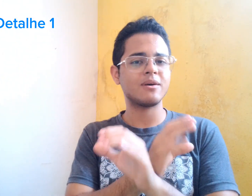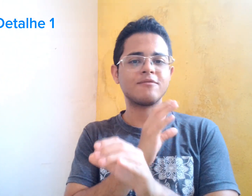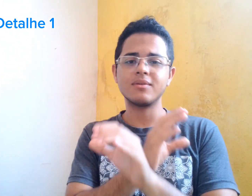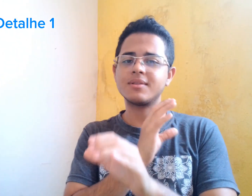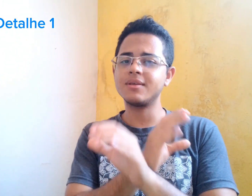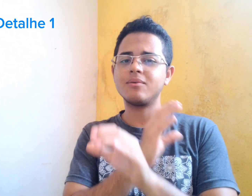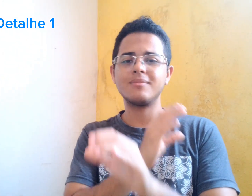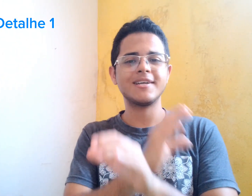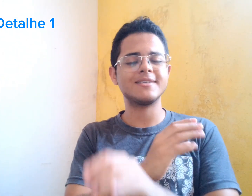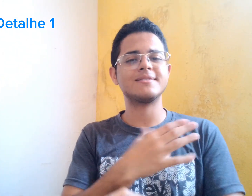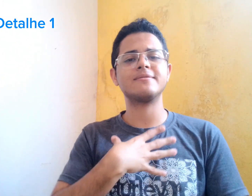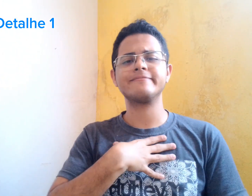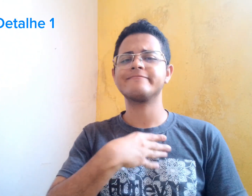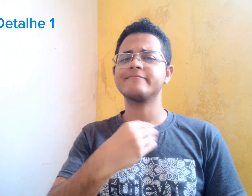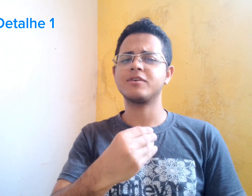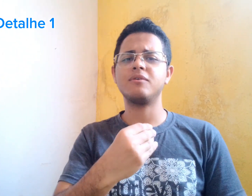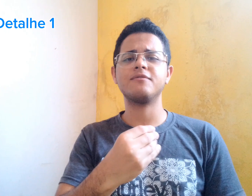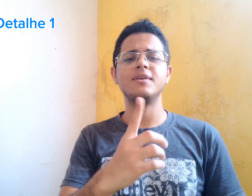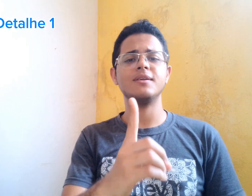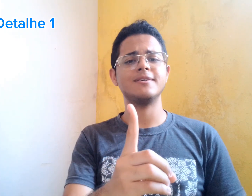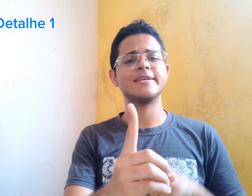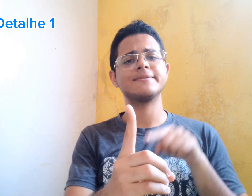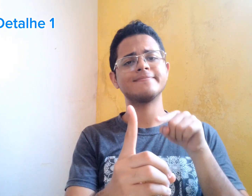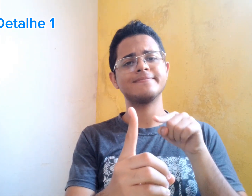Que não consegue se comunicar com sua filha.